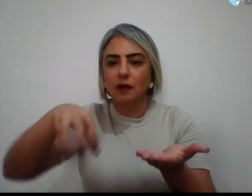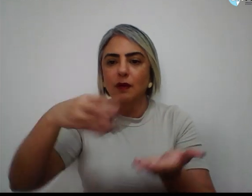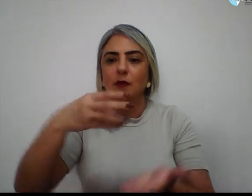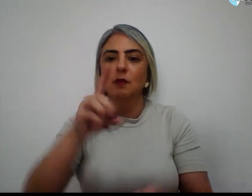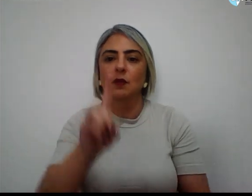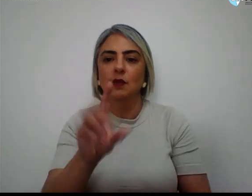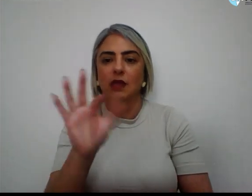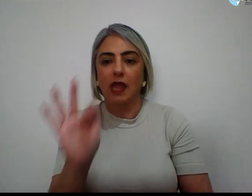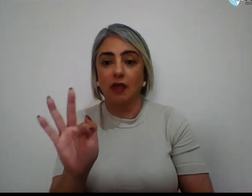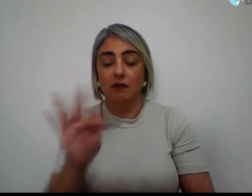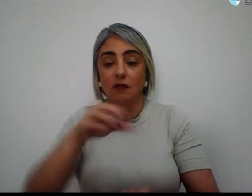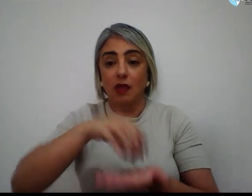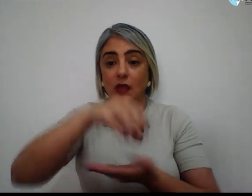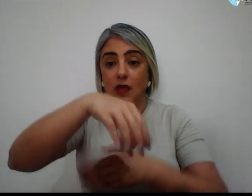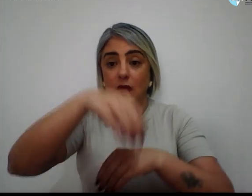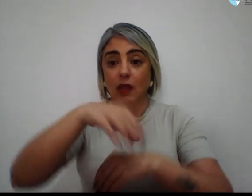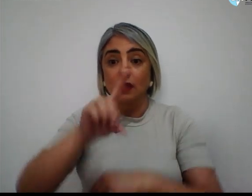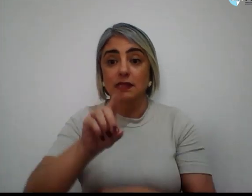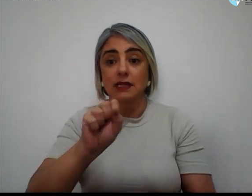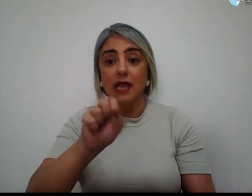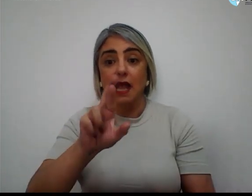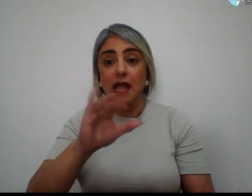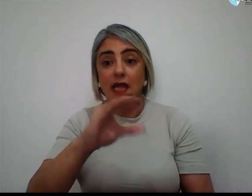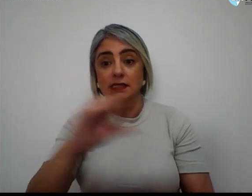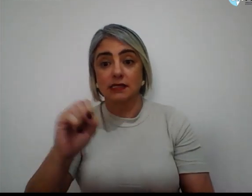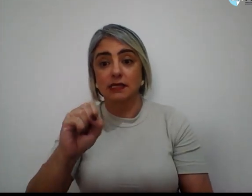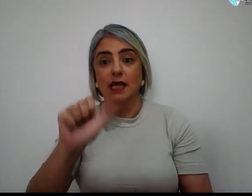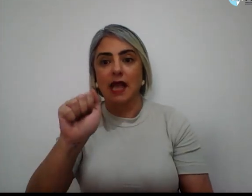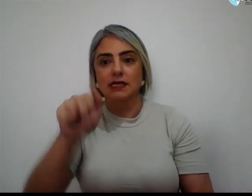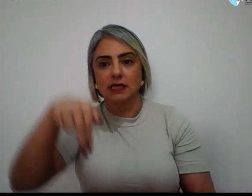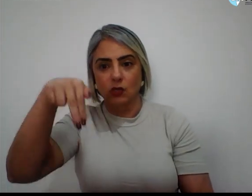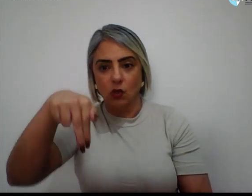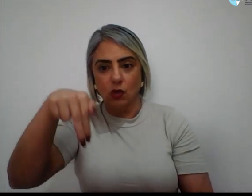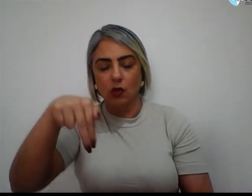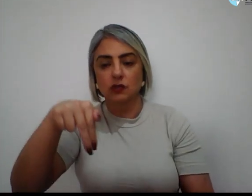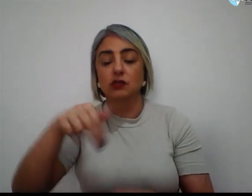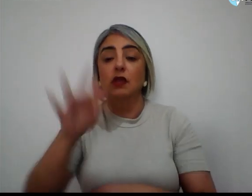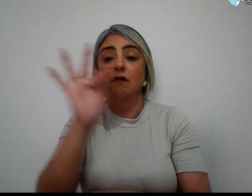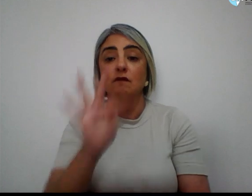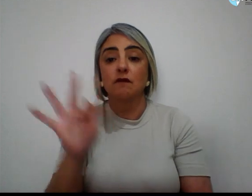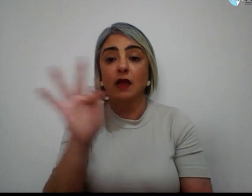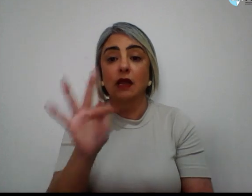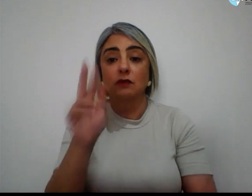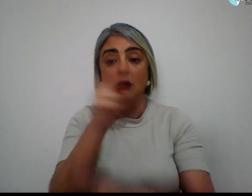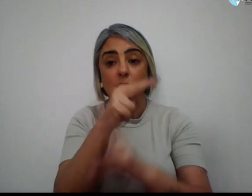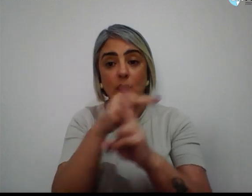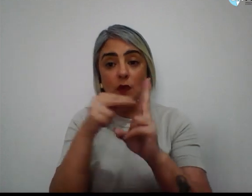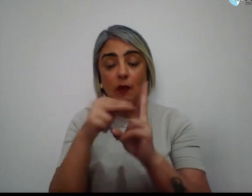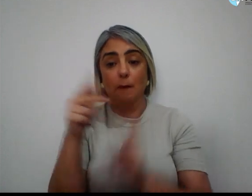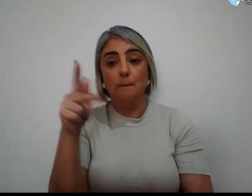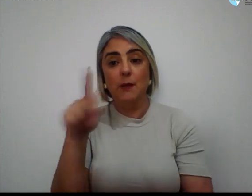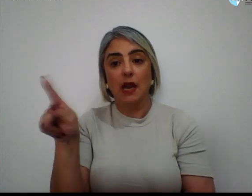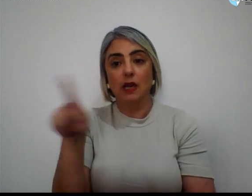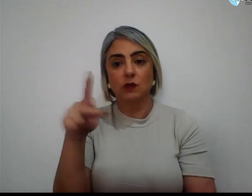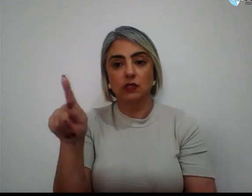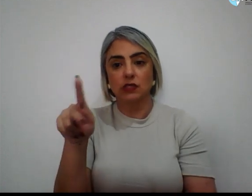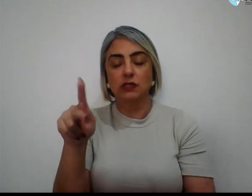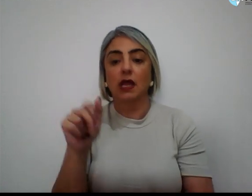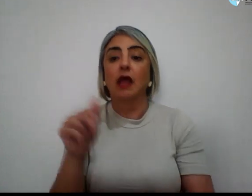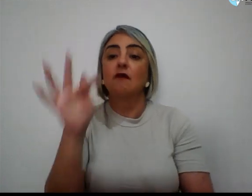o Campus Darcy Ribeiro, na Asa Norte, Faculdade UNB Planaltina, Faculdade